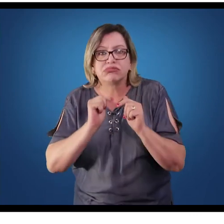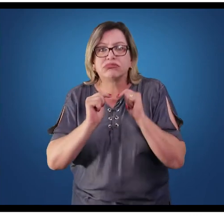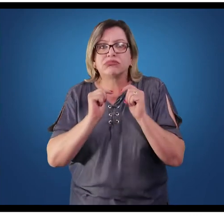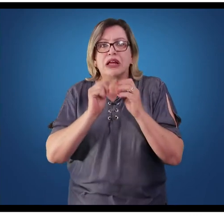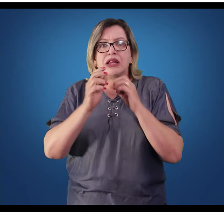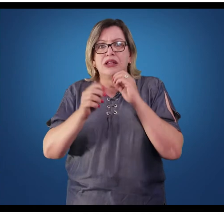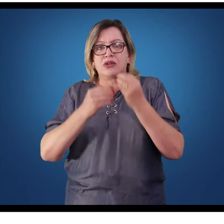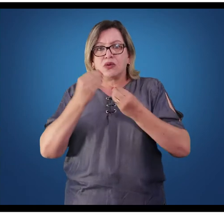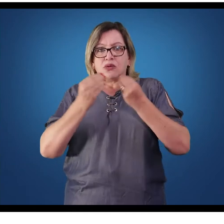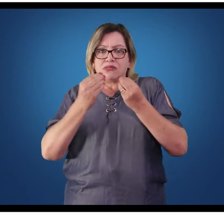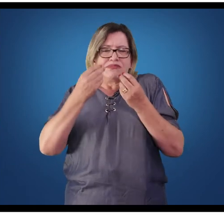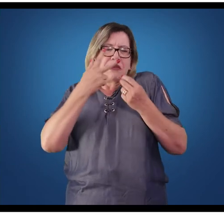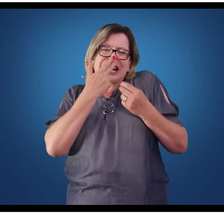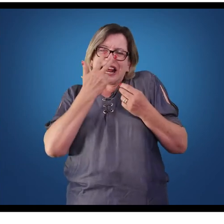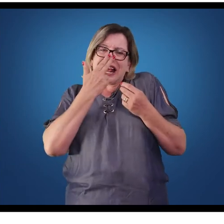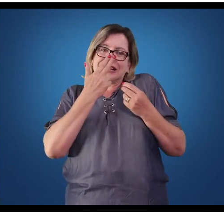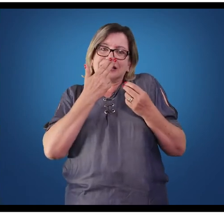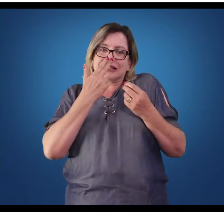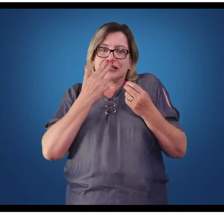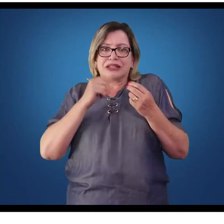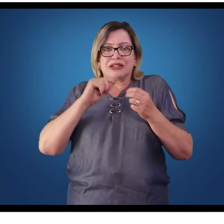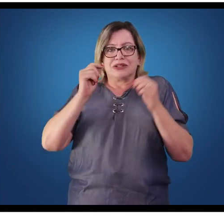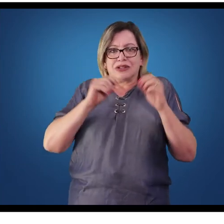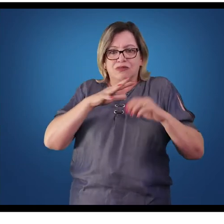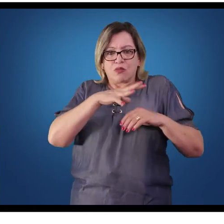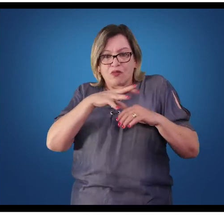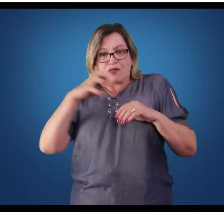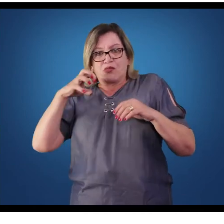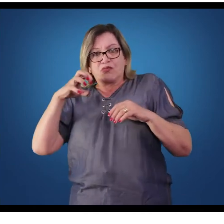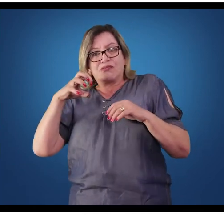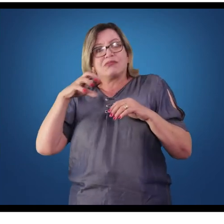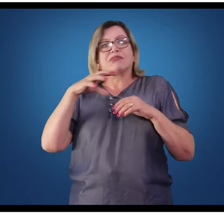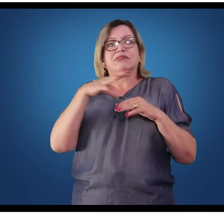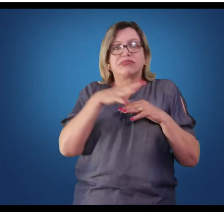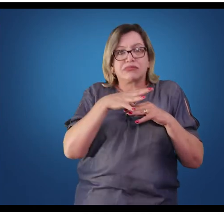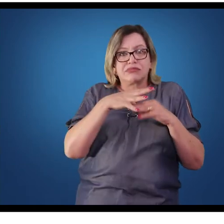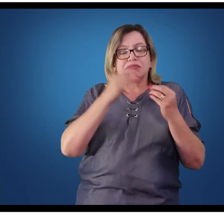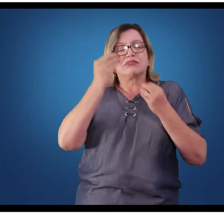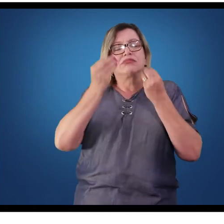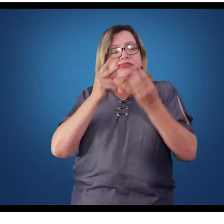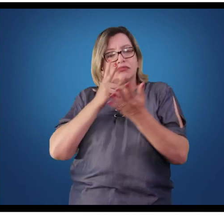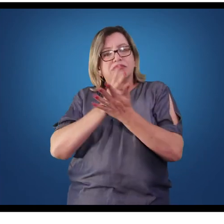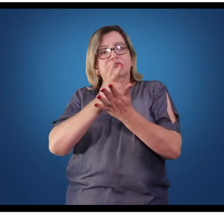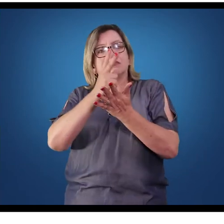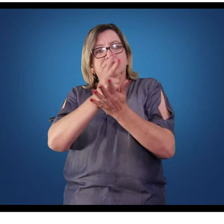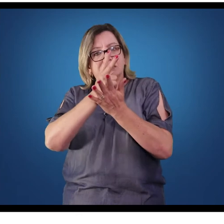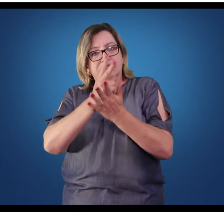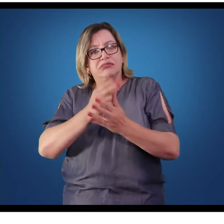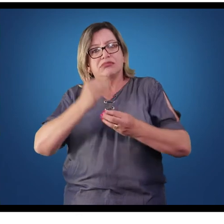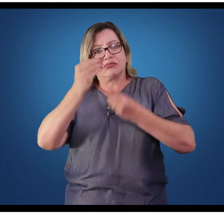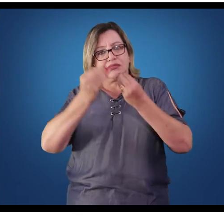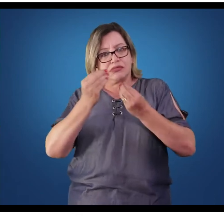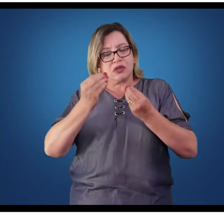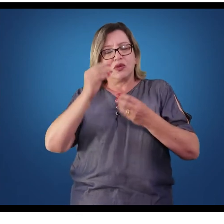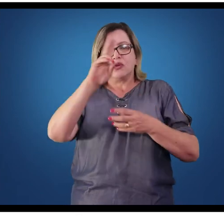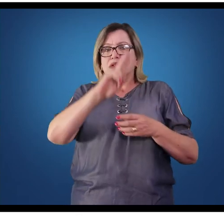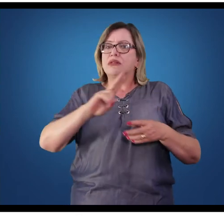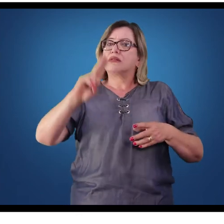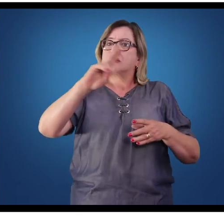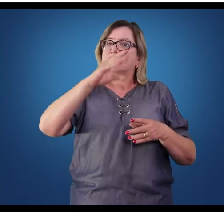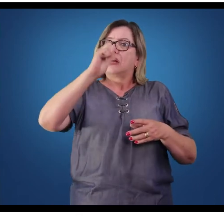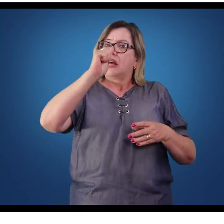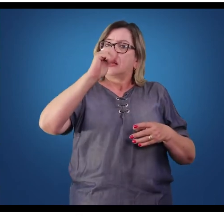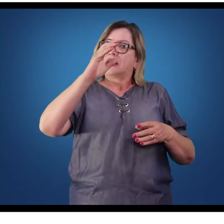características muito semelhantes, aonde a contração muscular ocorre através dos deslizamentos das fibras de actina e